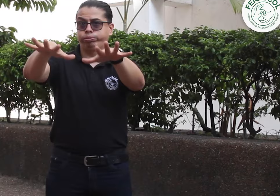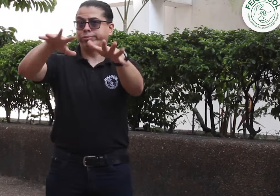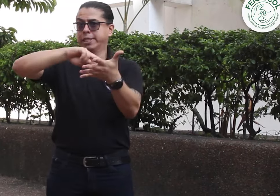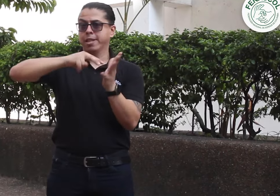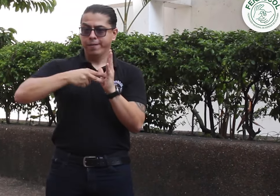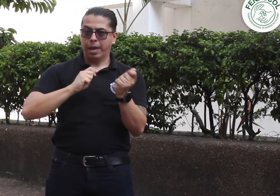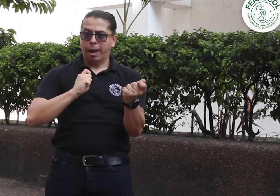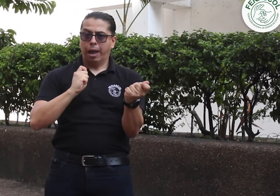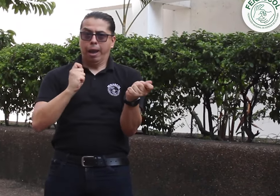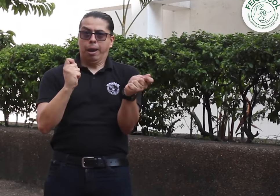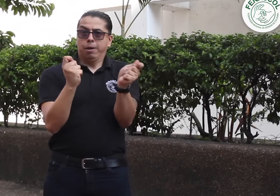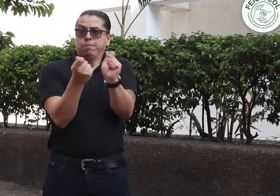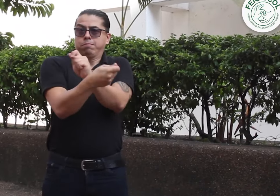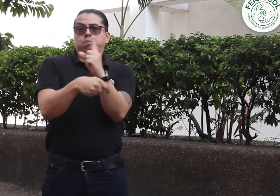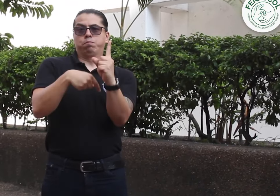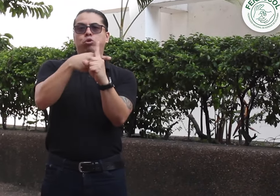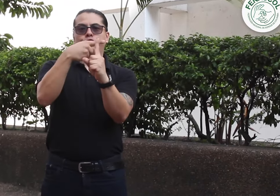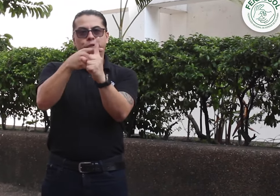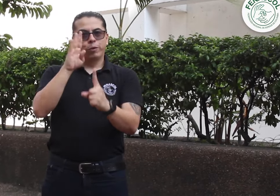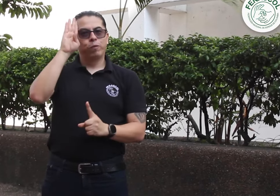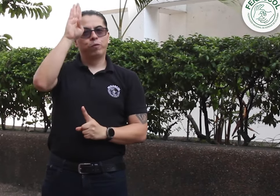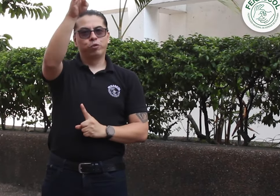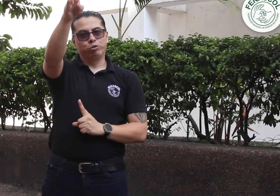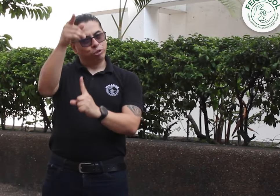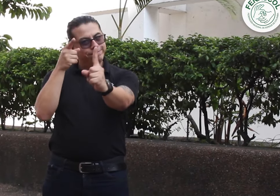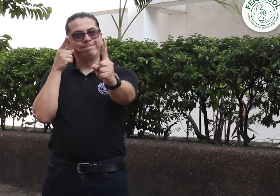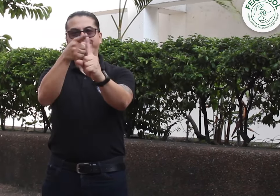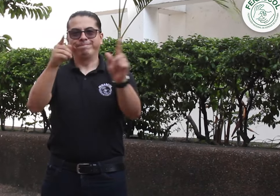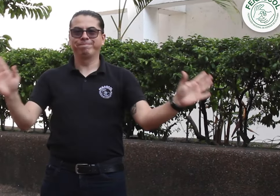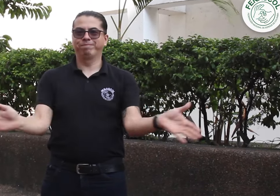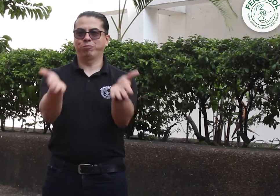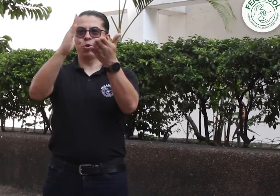transformación futura que mejore la calidad de vida de la comunidad sorda.